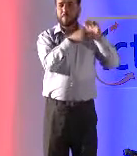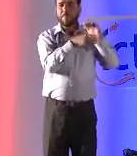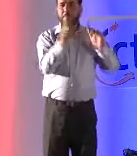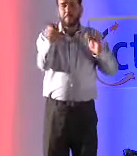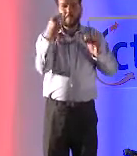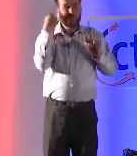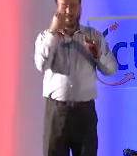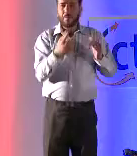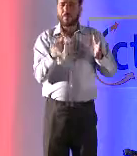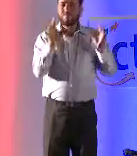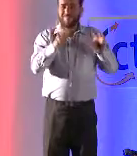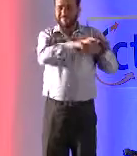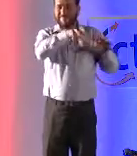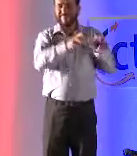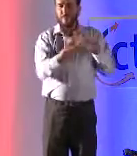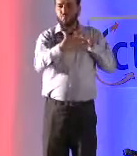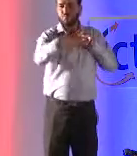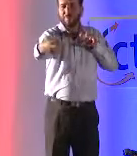تستخدمها على الإنترنت